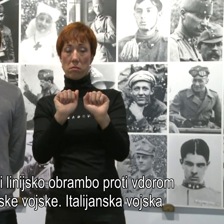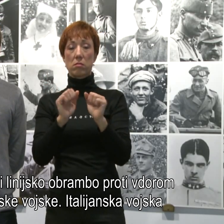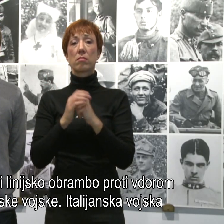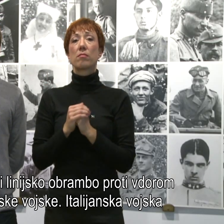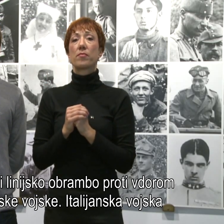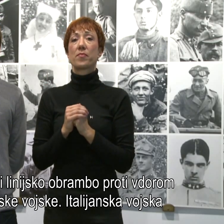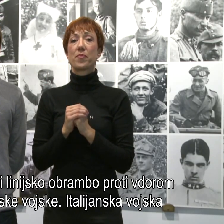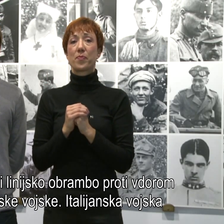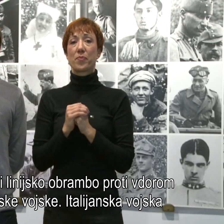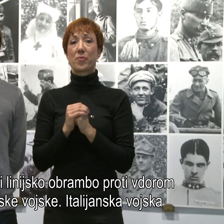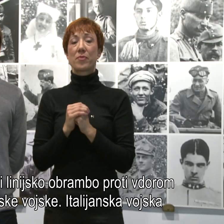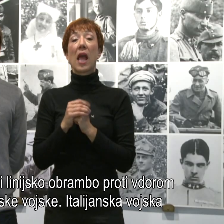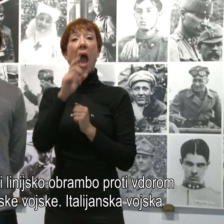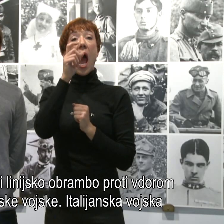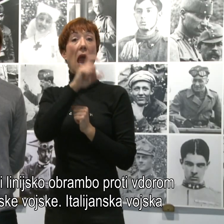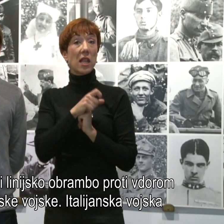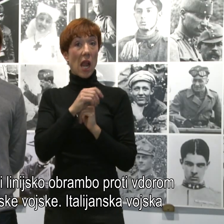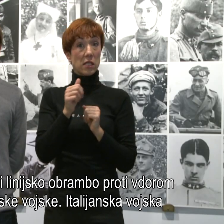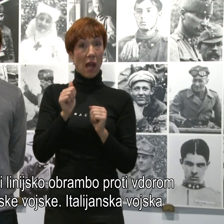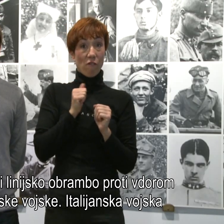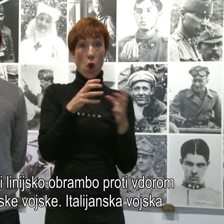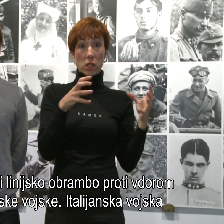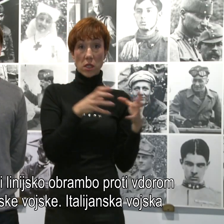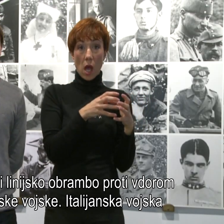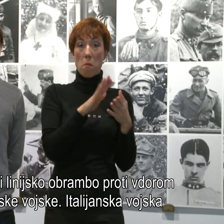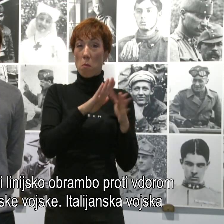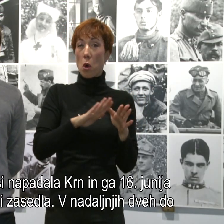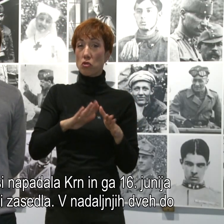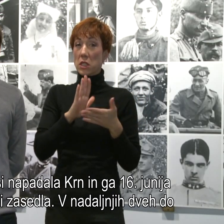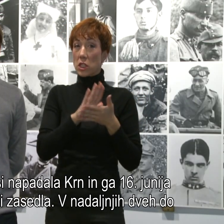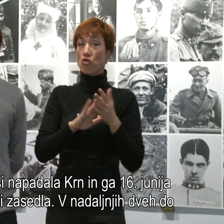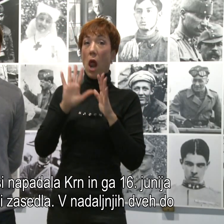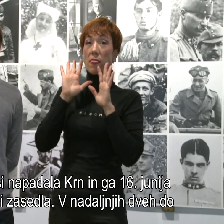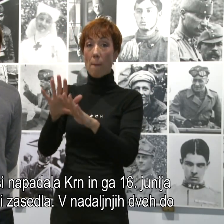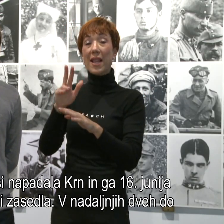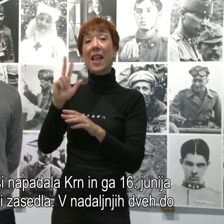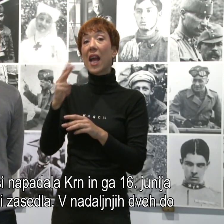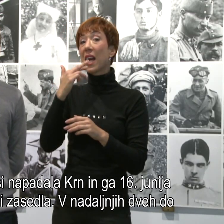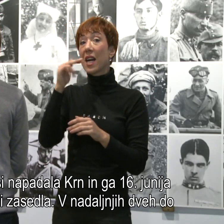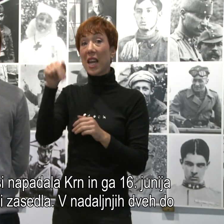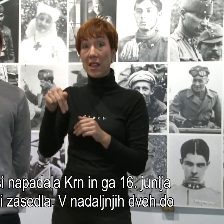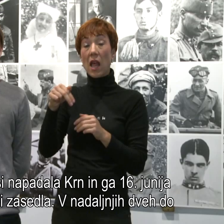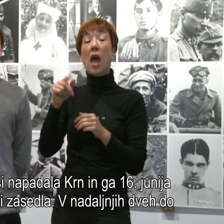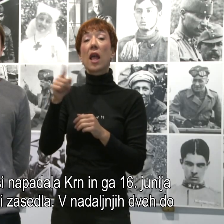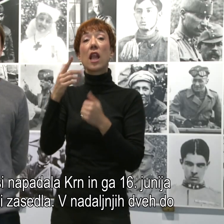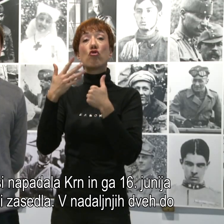Italijanska vojska je počasi začela napadati Krn in ga 16. junija leta 15